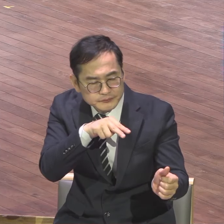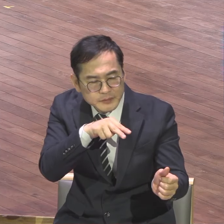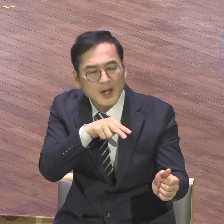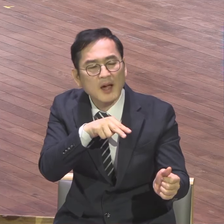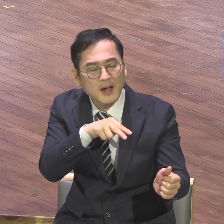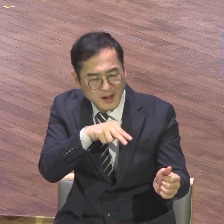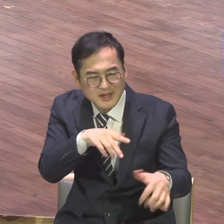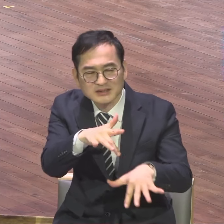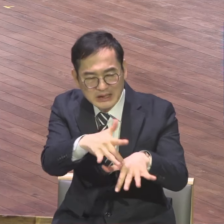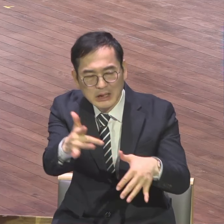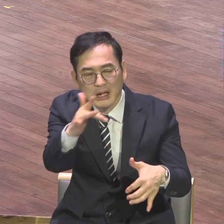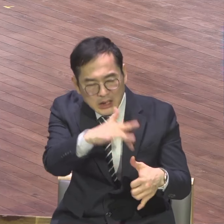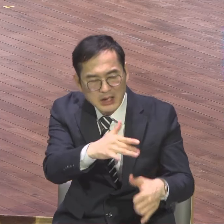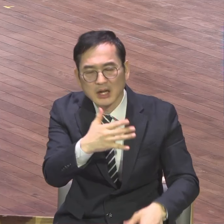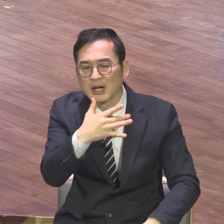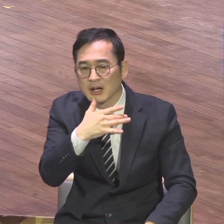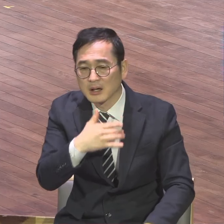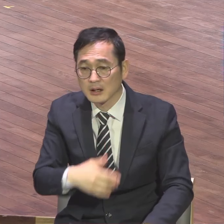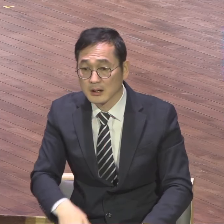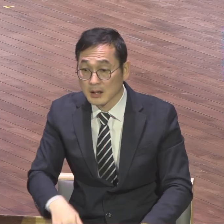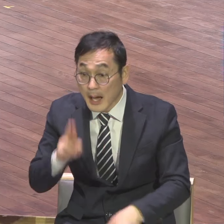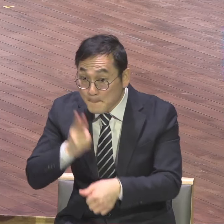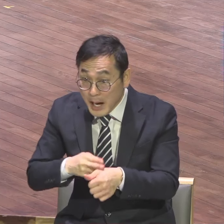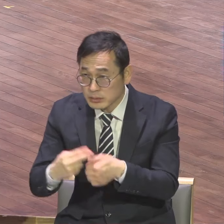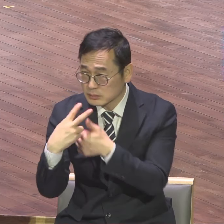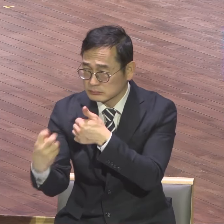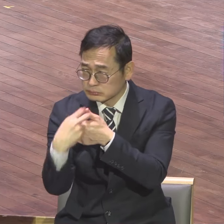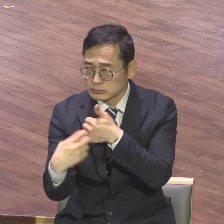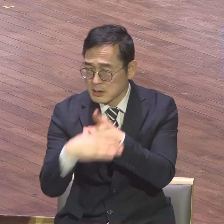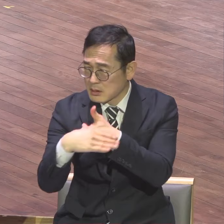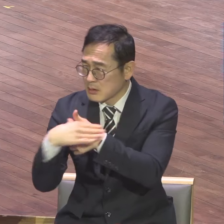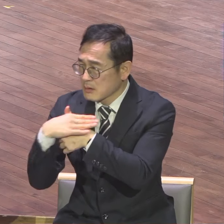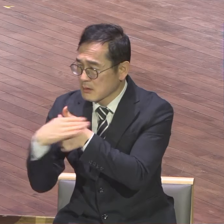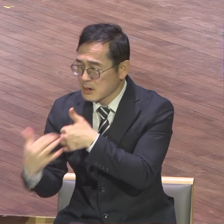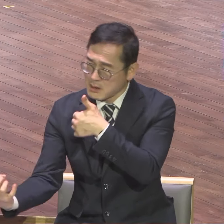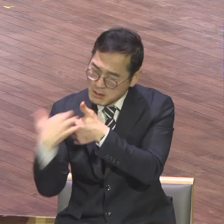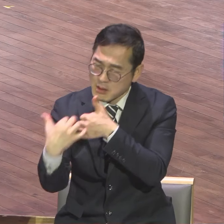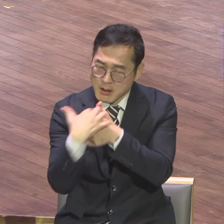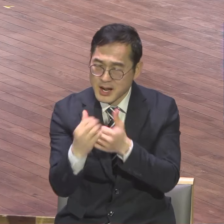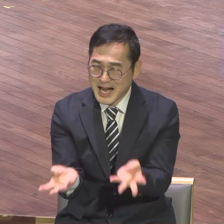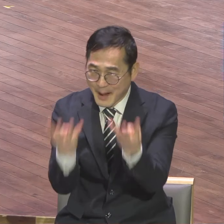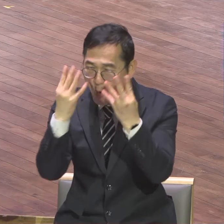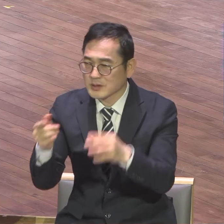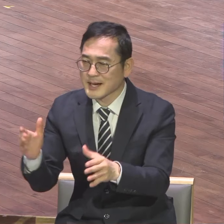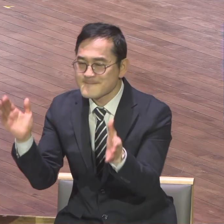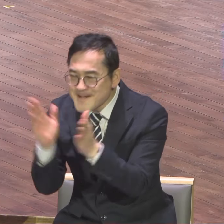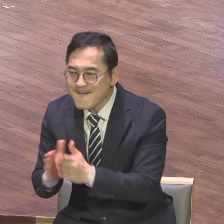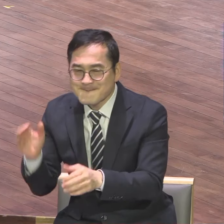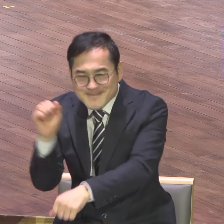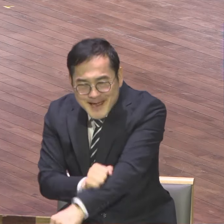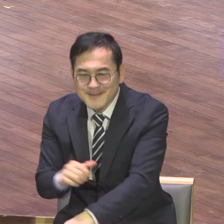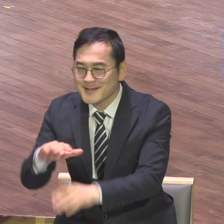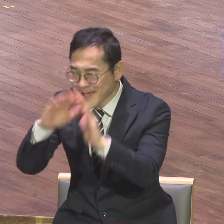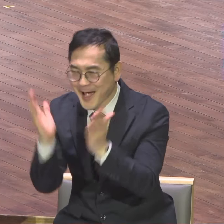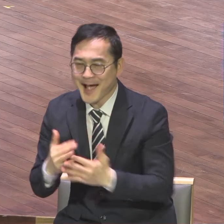온갖 바울을 욕하고 비방하고 조롱하고 바울이 감옥 같이 잘됐다 이때 우리가 뭔가 보이자